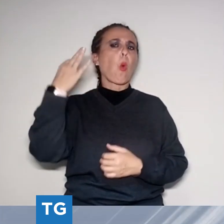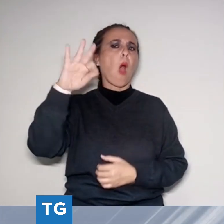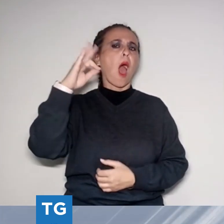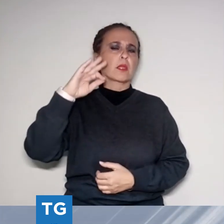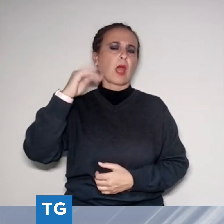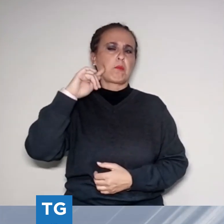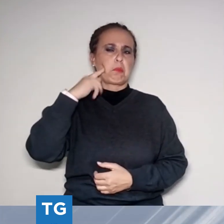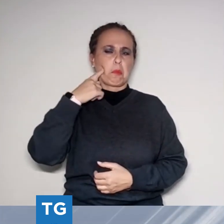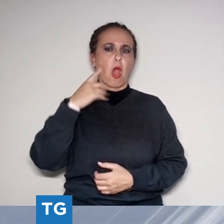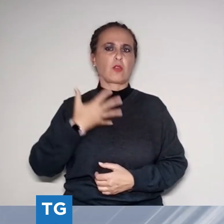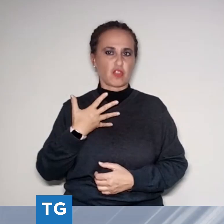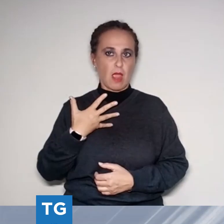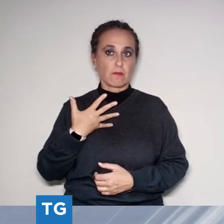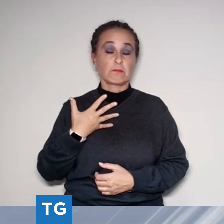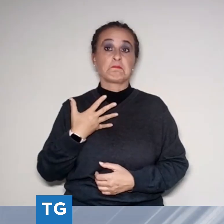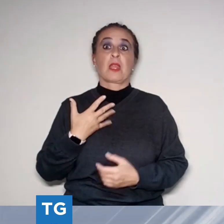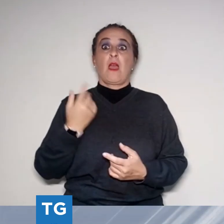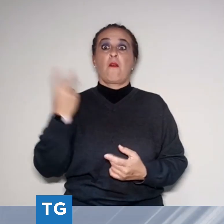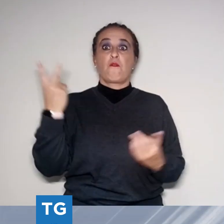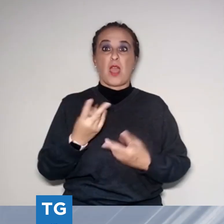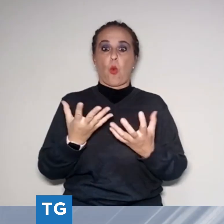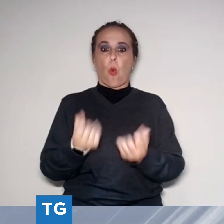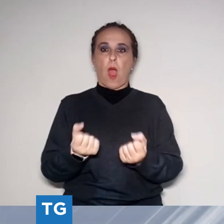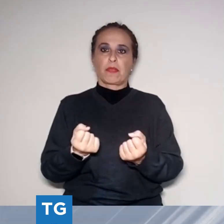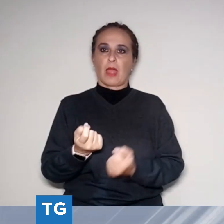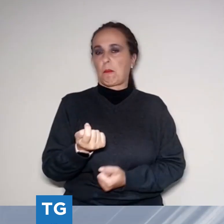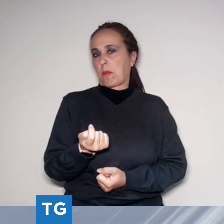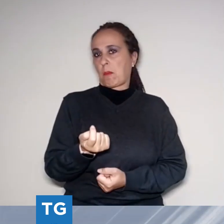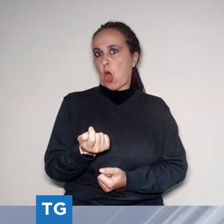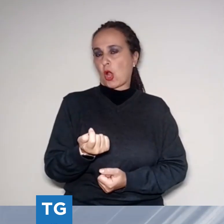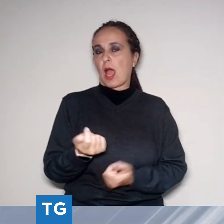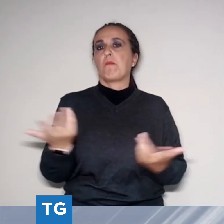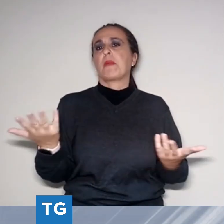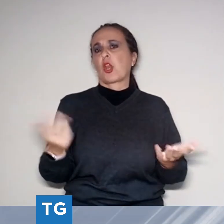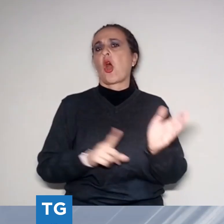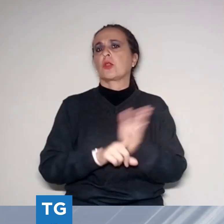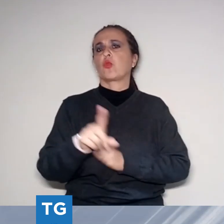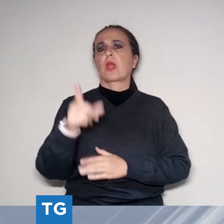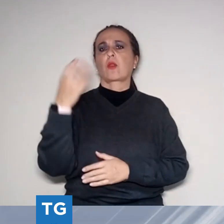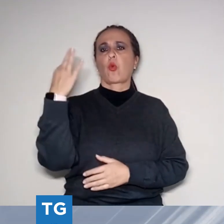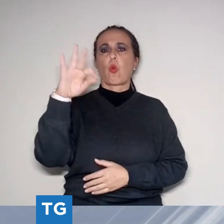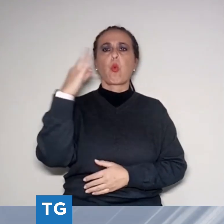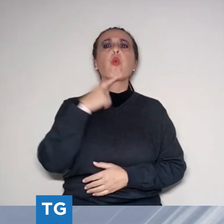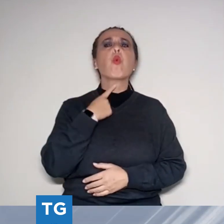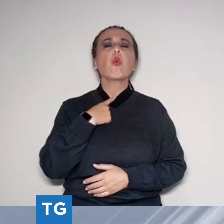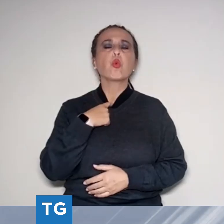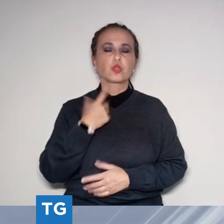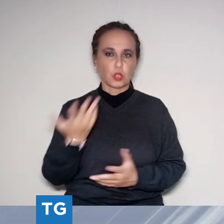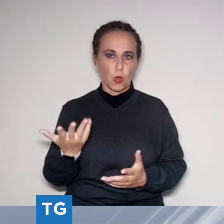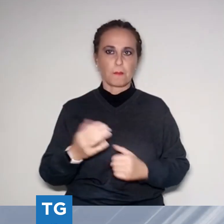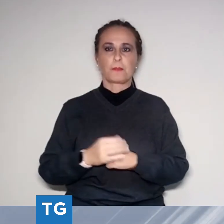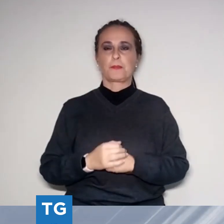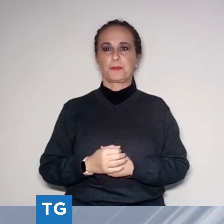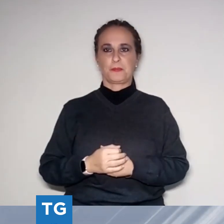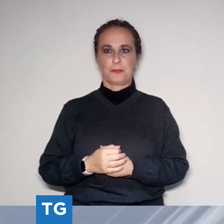Confederazione Italiana Agricoltori fa riportando le impressioni dei produttori di olio versilesi all'inizio della stagione